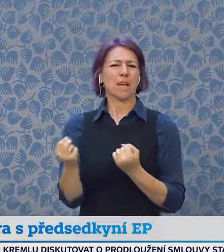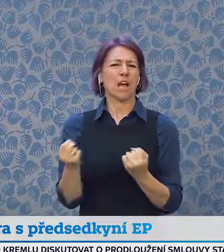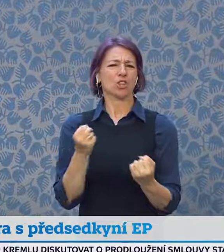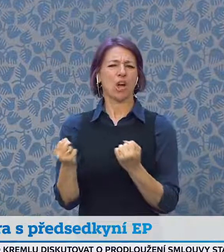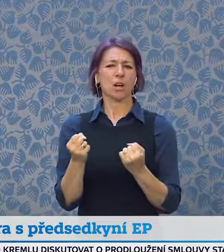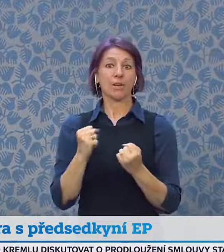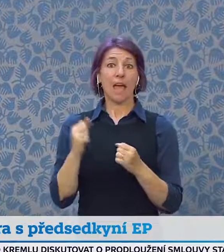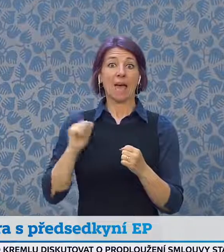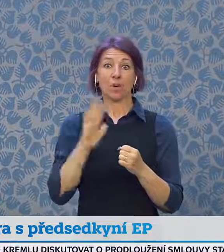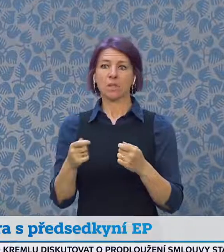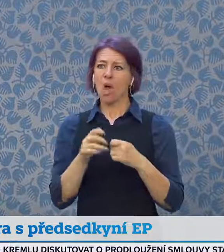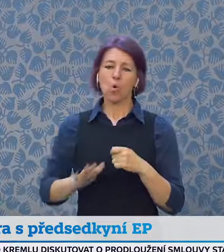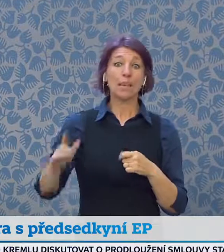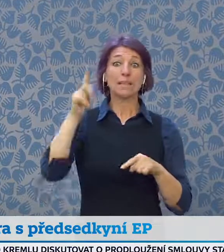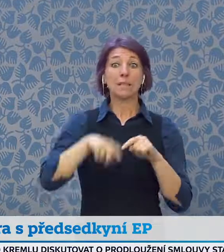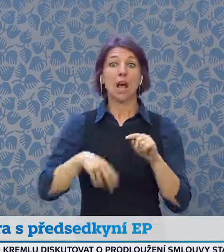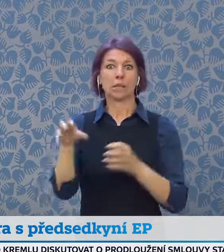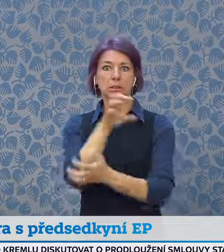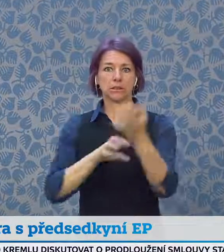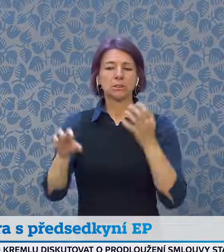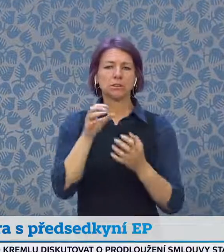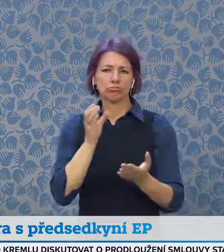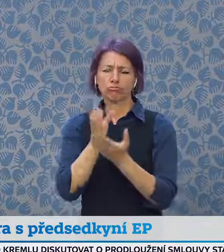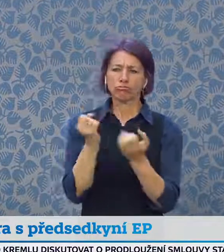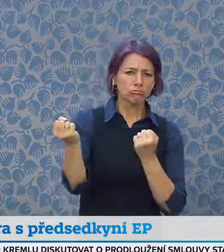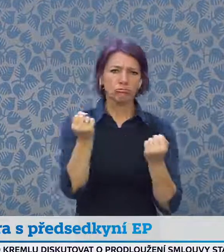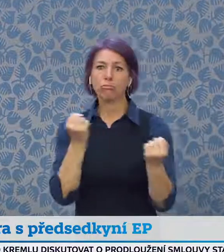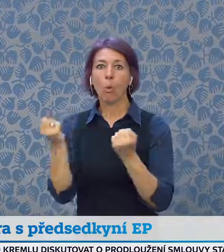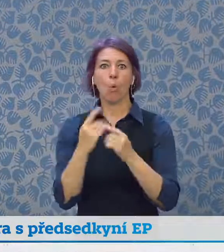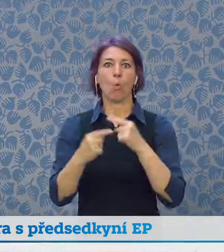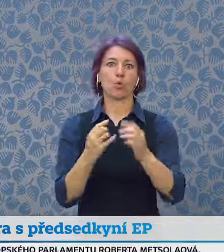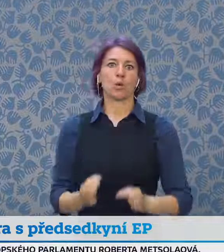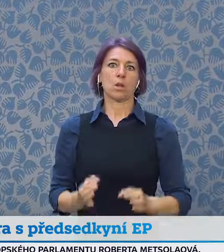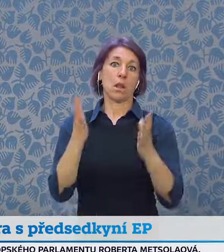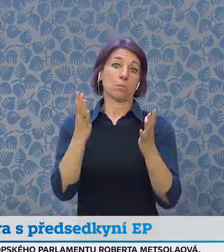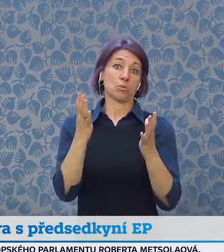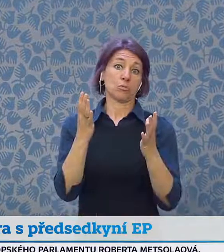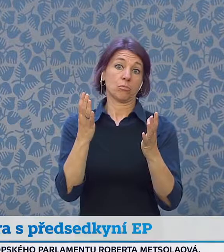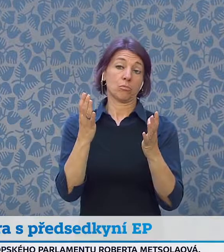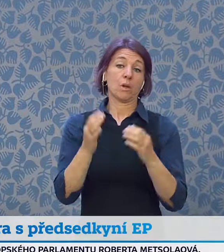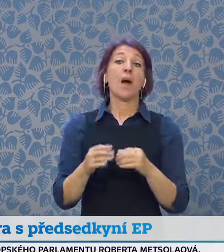a třeba bude pomáhat i té členské zemi, která je právě předsedou rady? Děkuji.